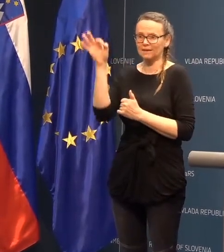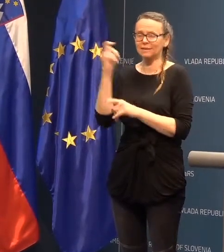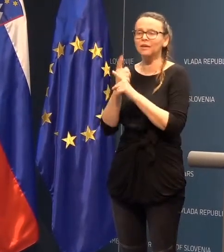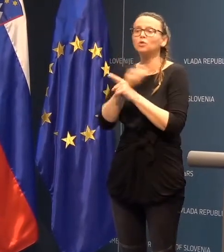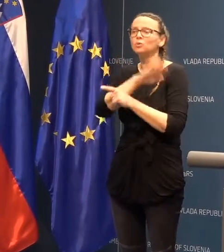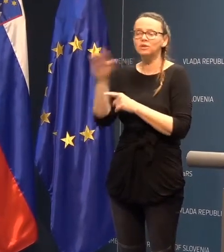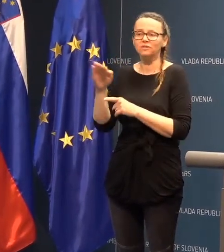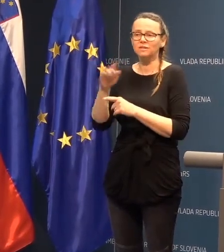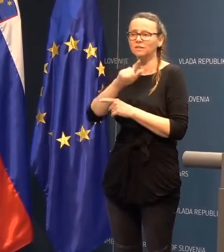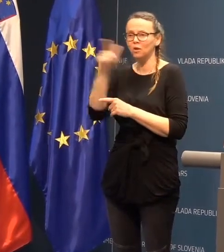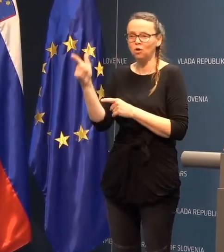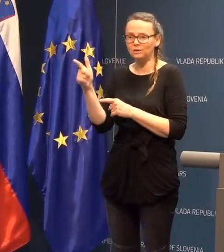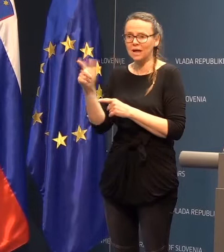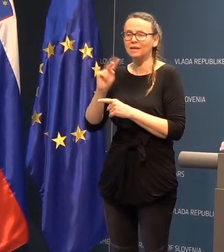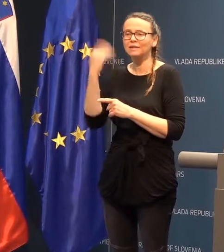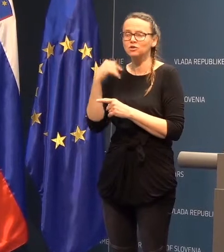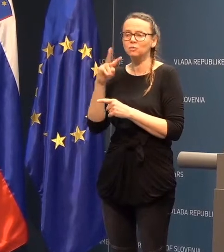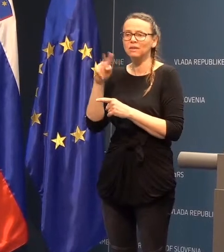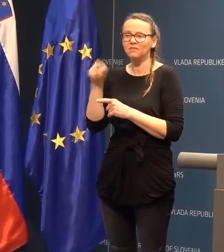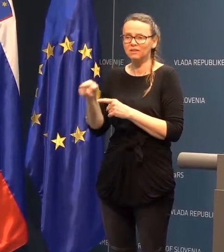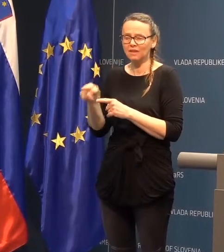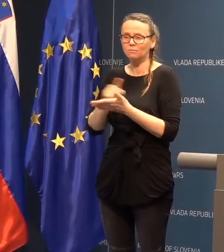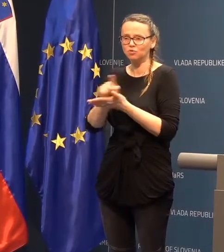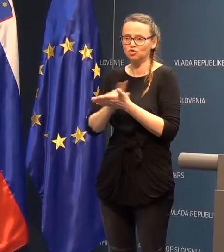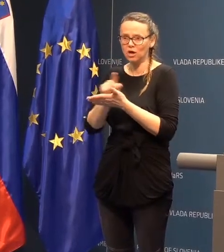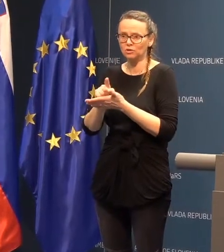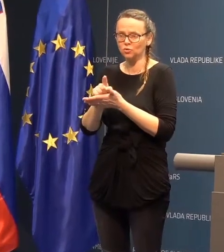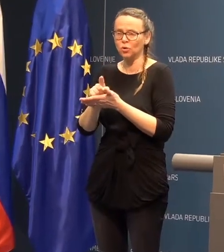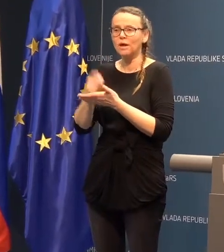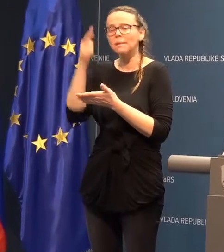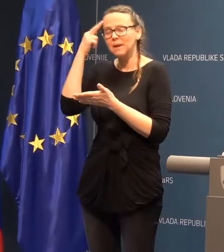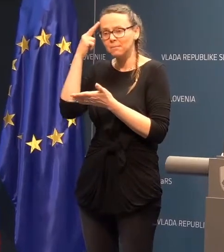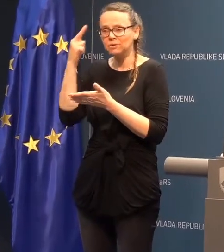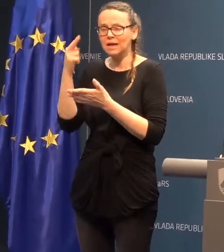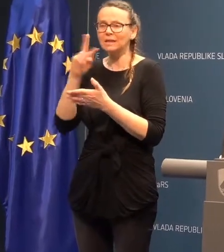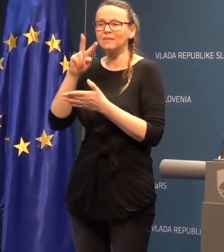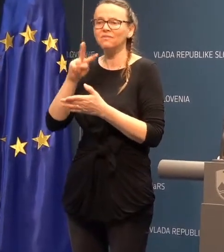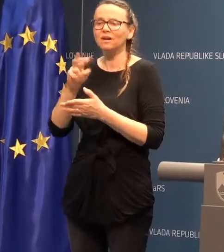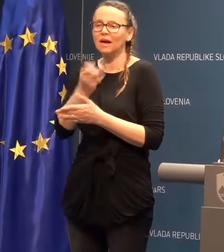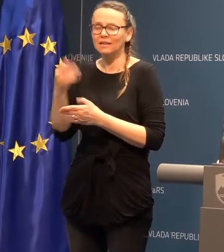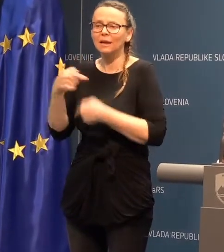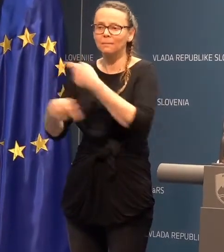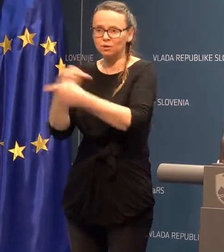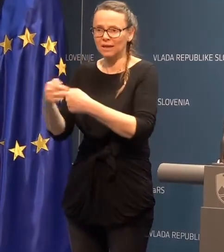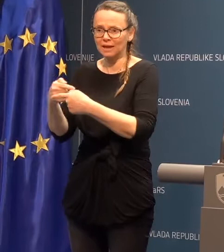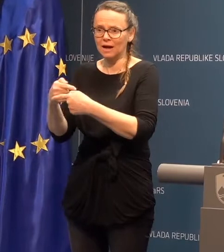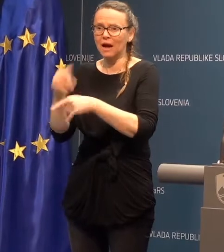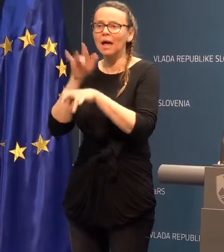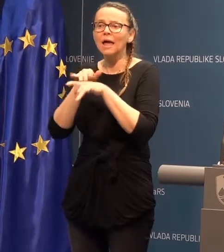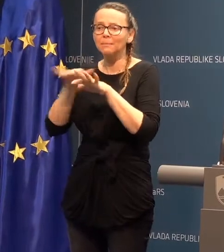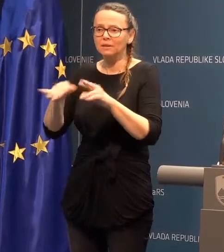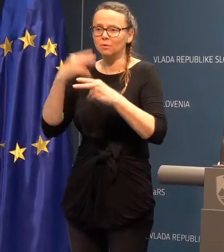tudi vsi ostalih, ki so bili v tem času zaznali in v katerih poteka epidemiološka preiskava,